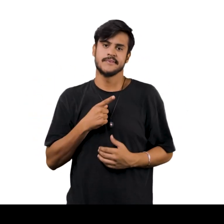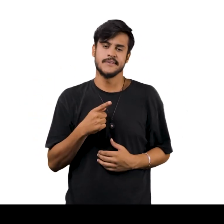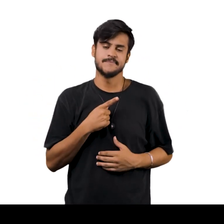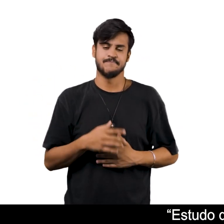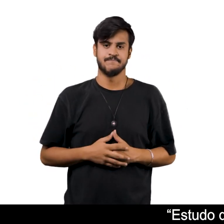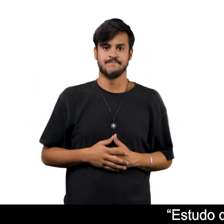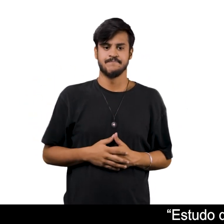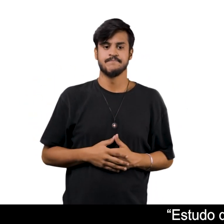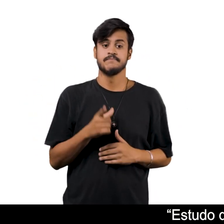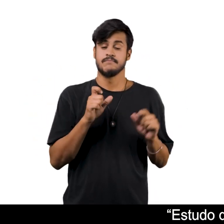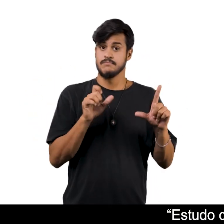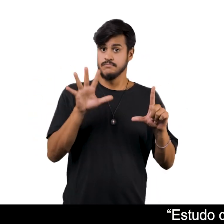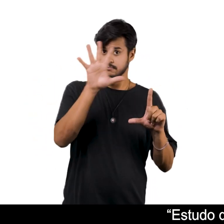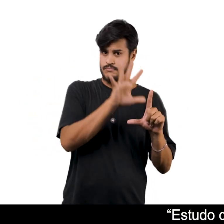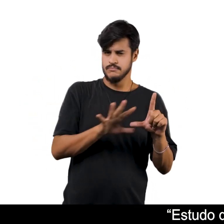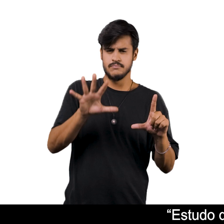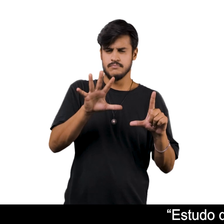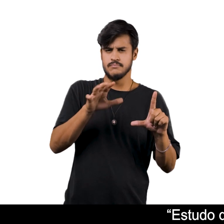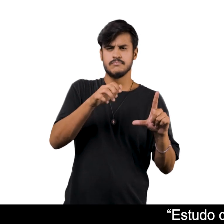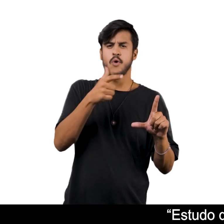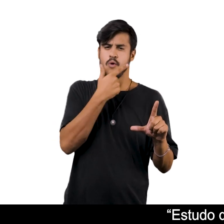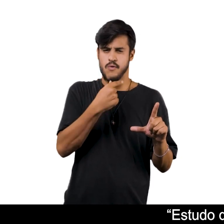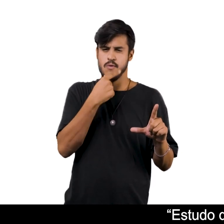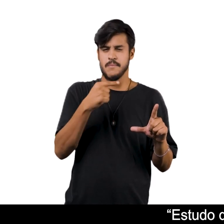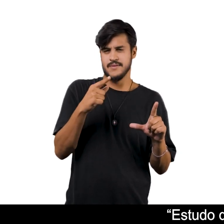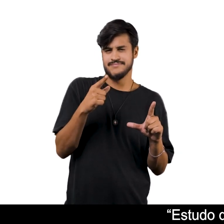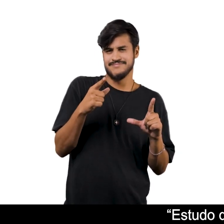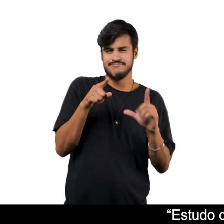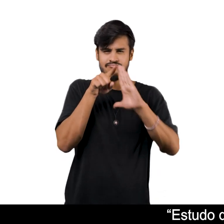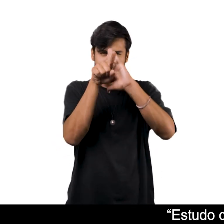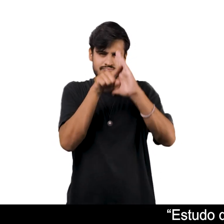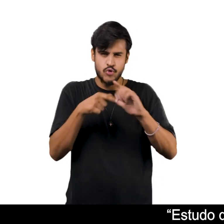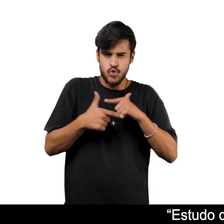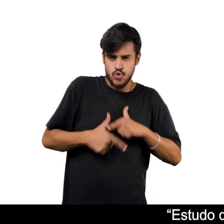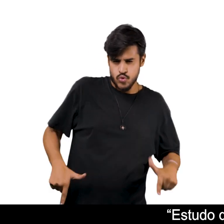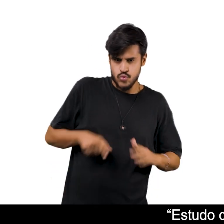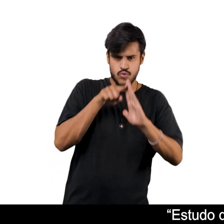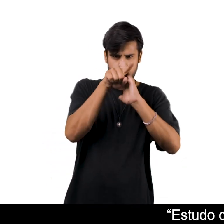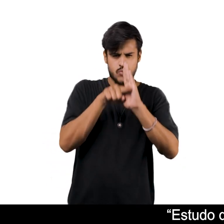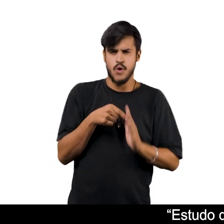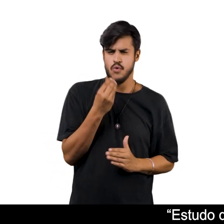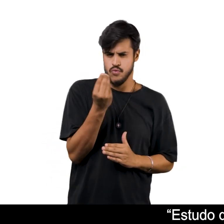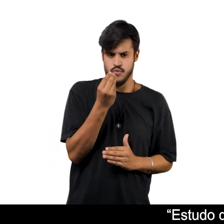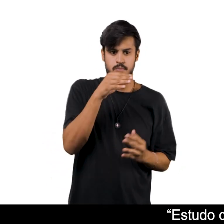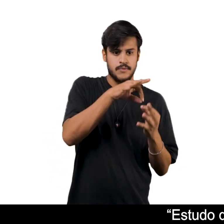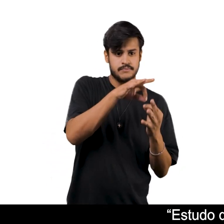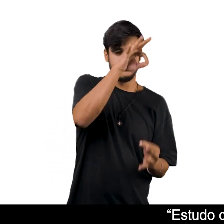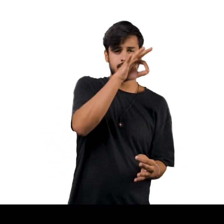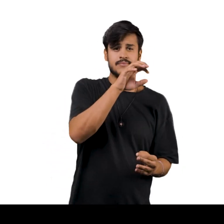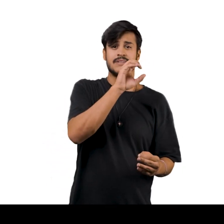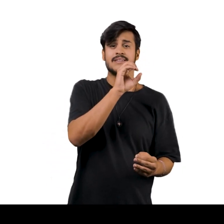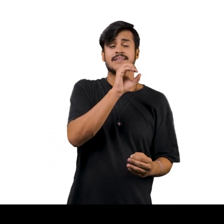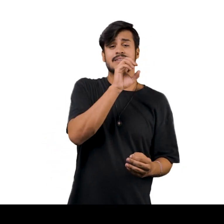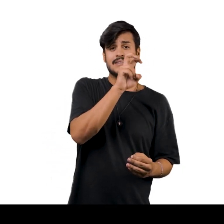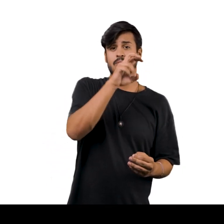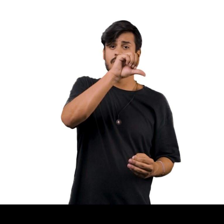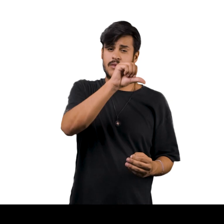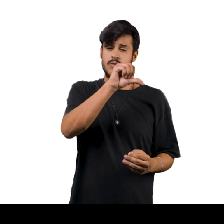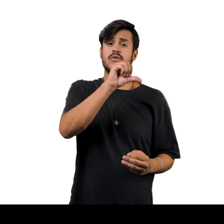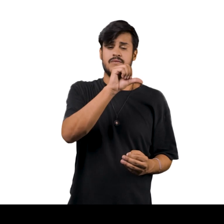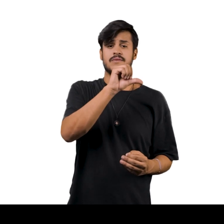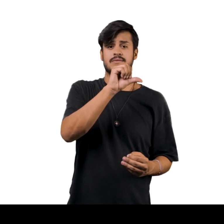Estudo de um nu Mede 59,7 centímetros de altura Por